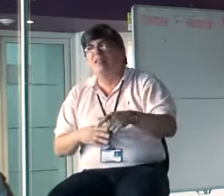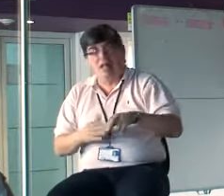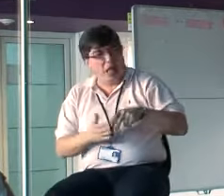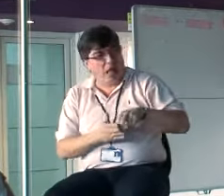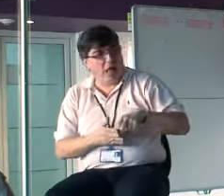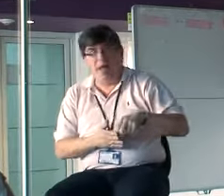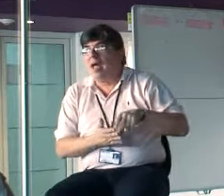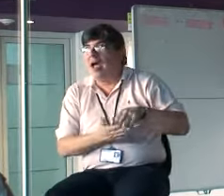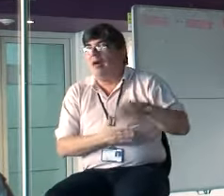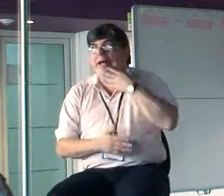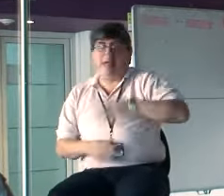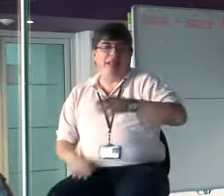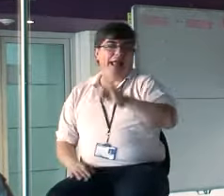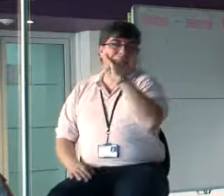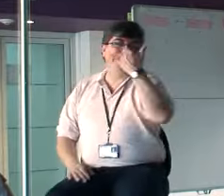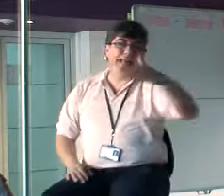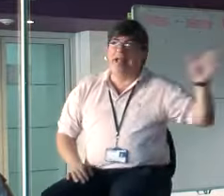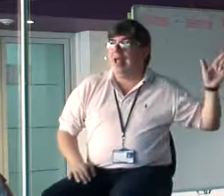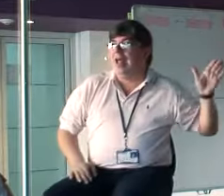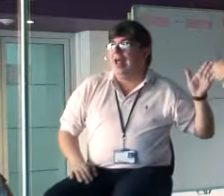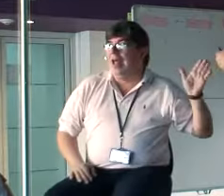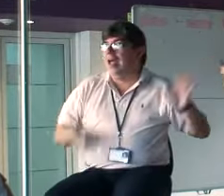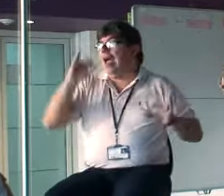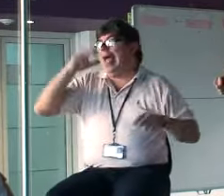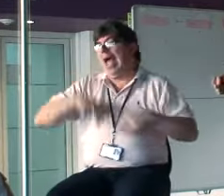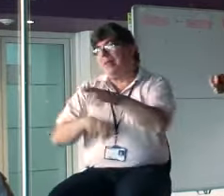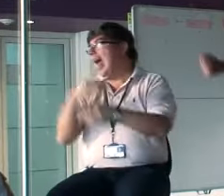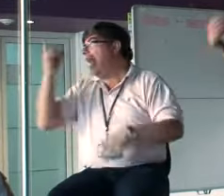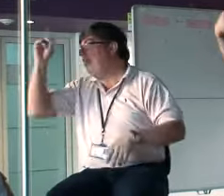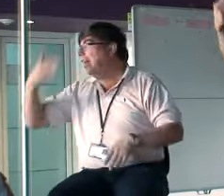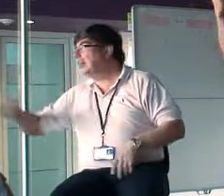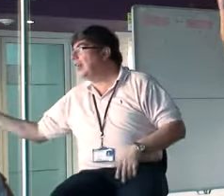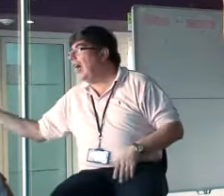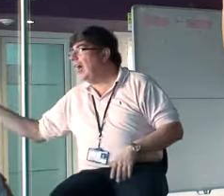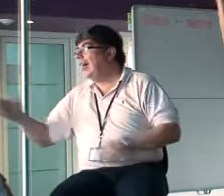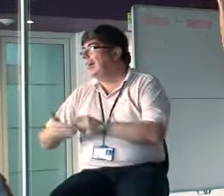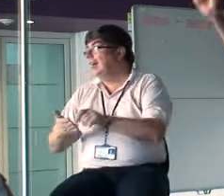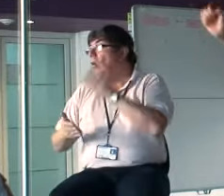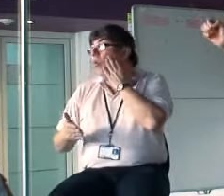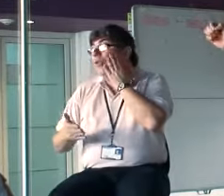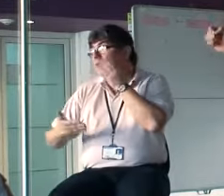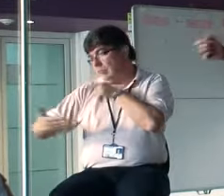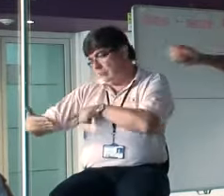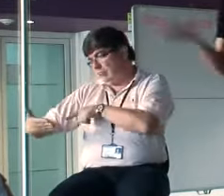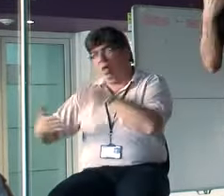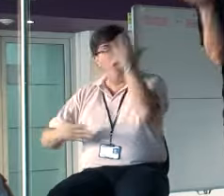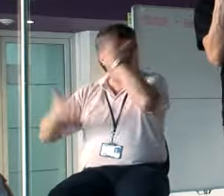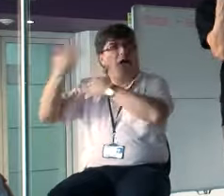a la izquierda, el personaje camina a la derecha. Y cuando alguien está perdido, va y busca en la